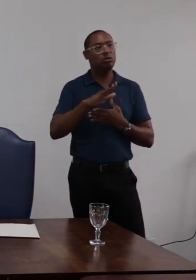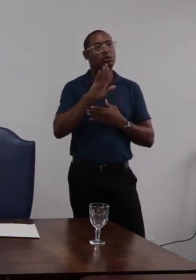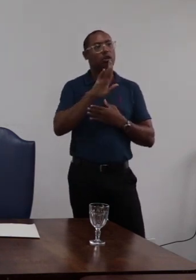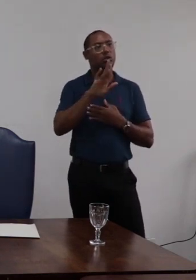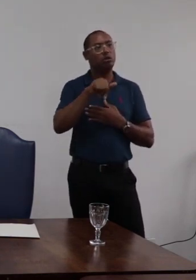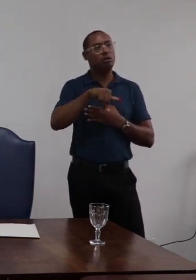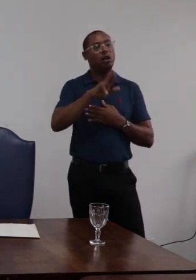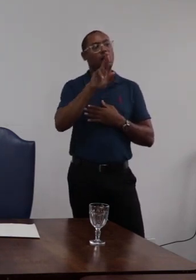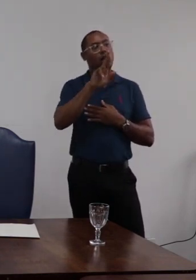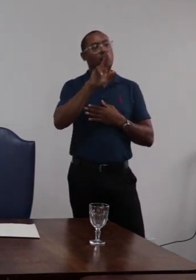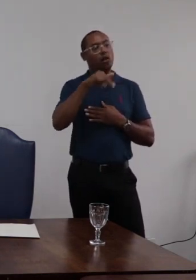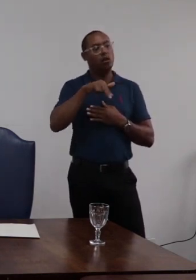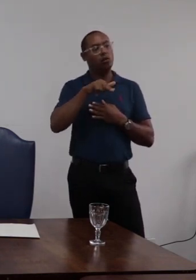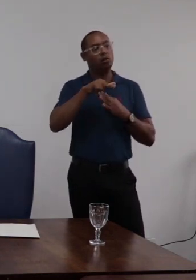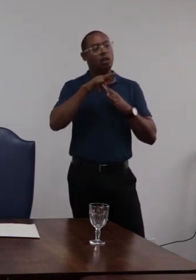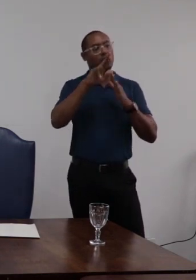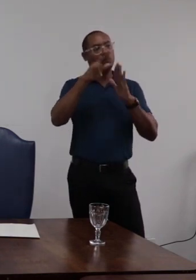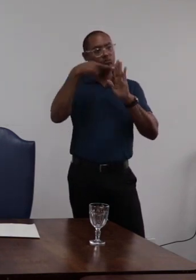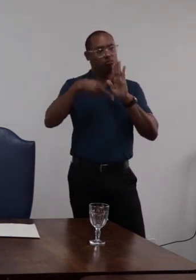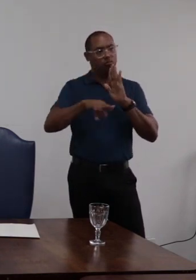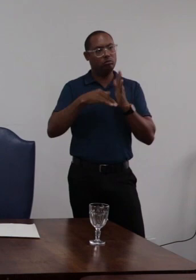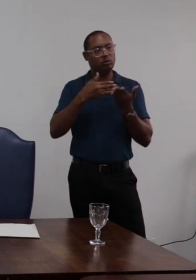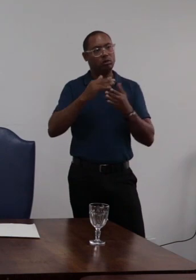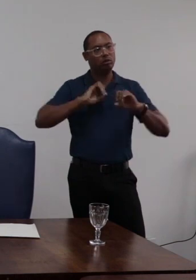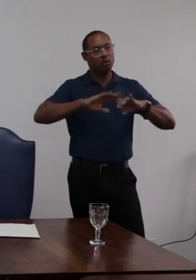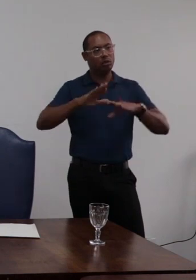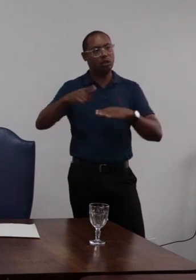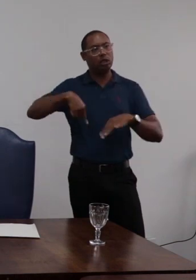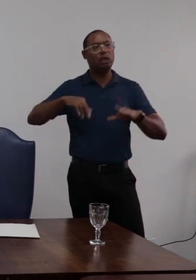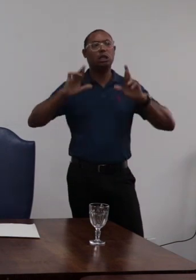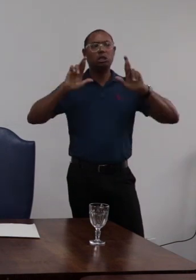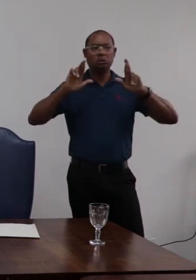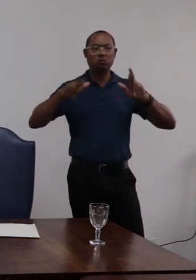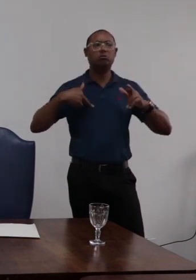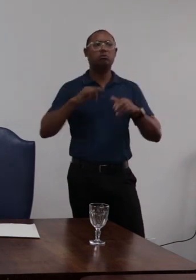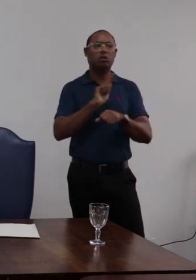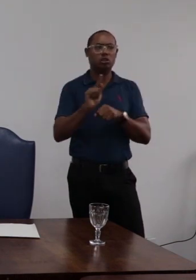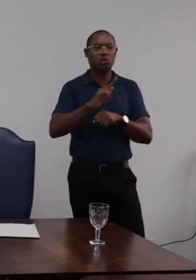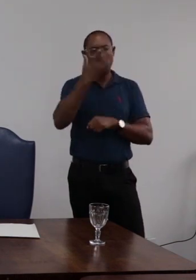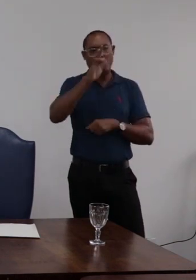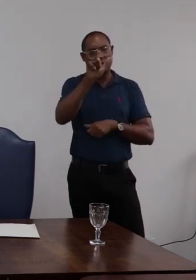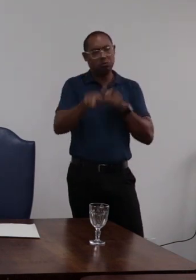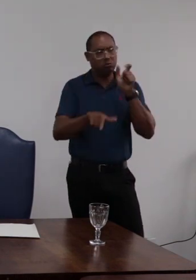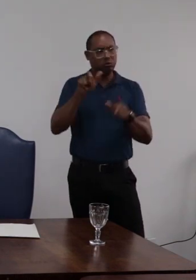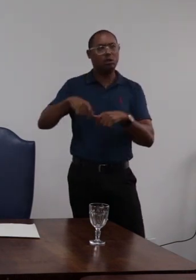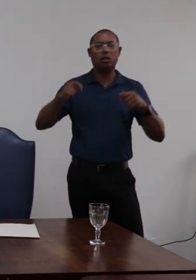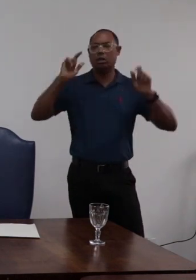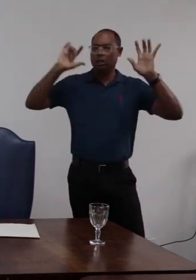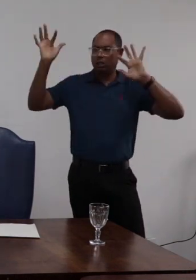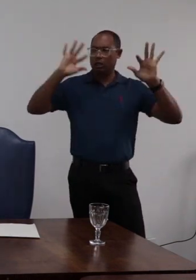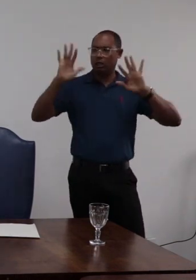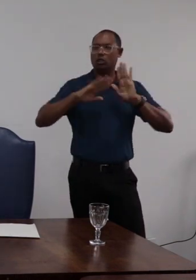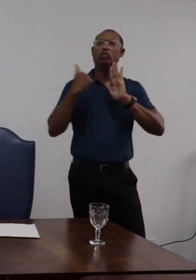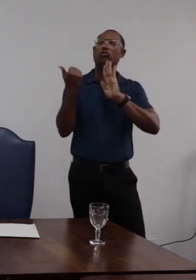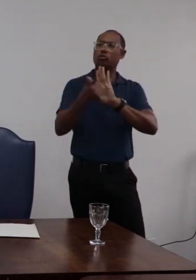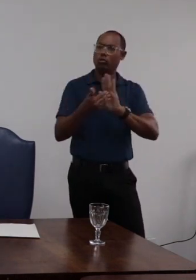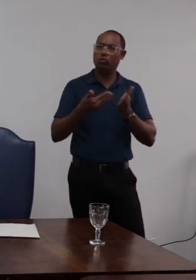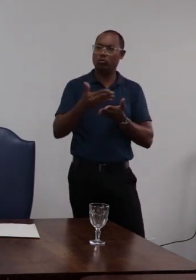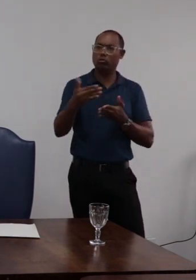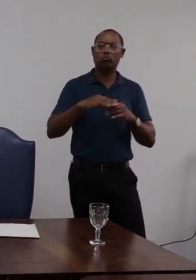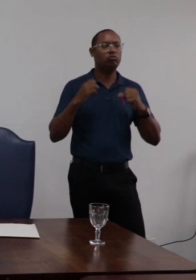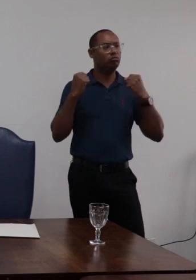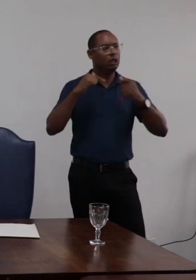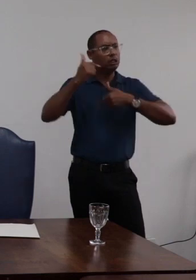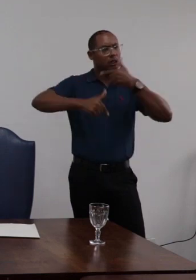os técnicos administrativos em educação da UFRB esperam política de gestão de pessoas que pensem na integralidade da sua